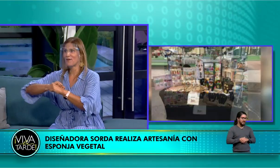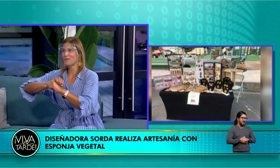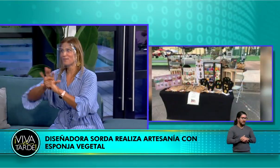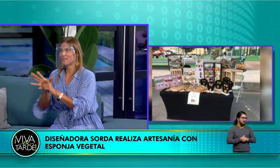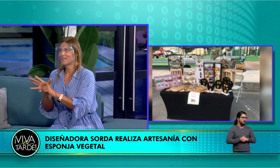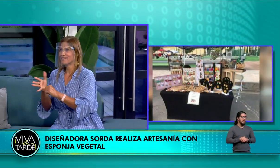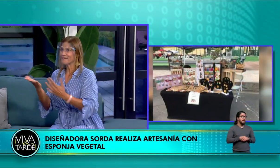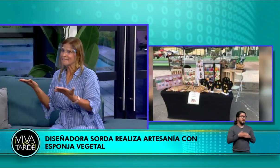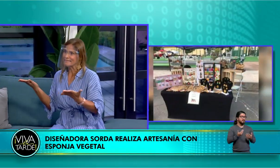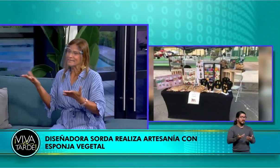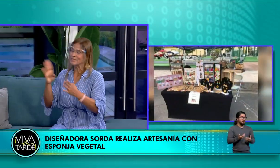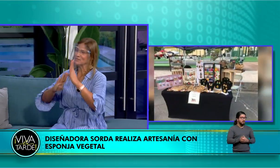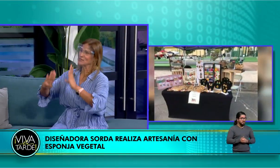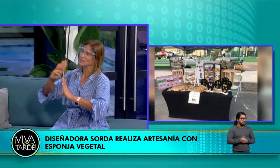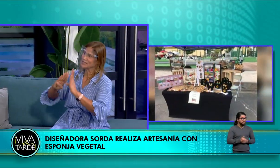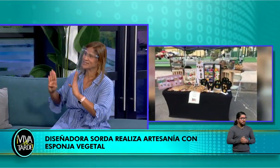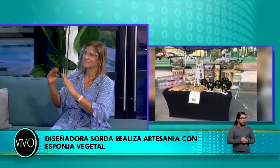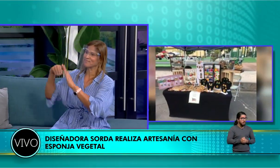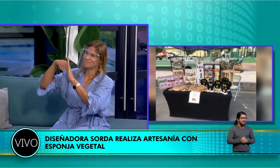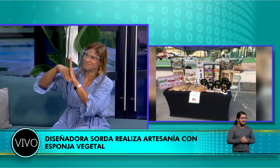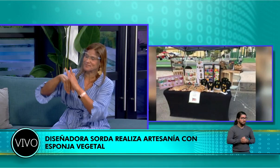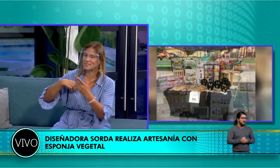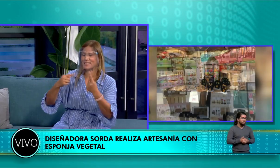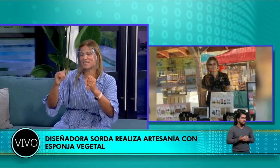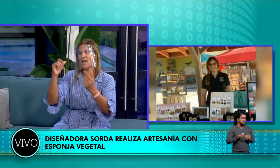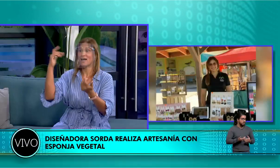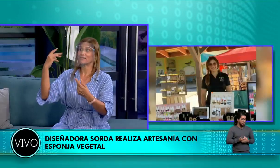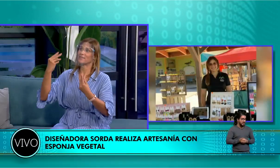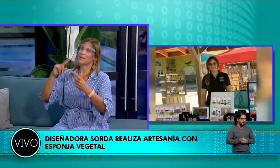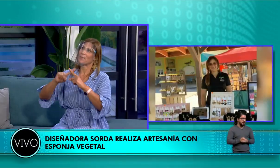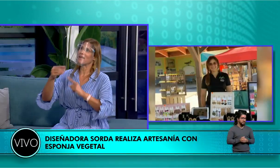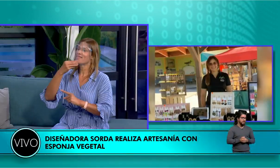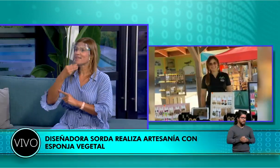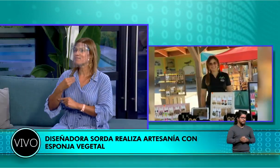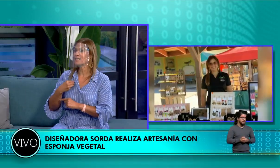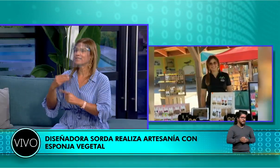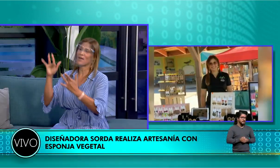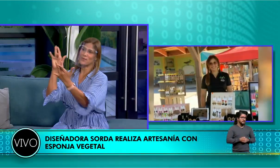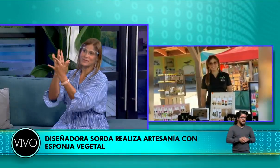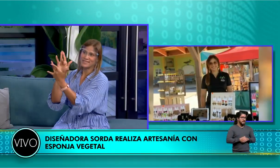las prendas que hago. Pero entonces ahora con la situación del COVID ha sido una frustración nueva.